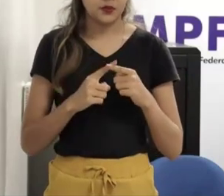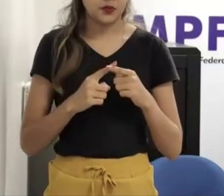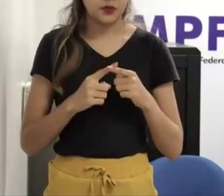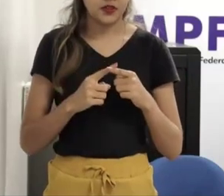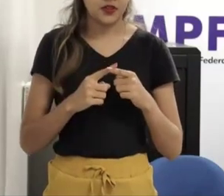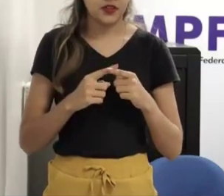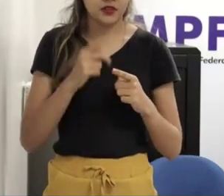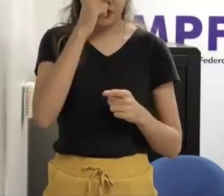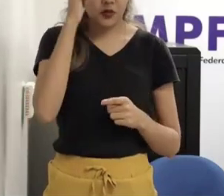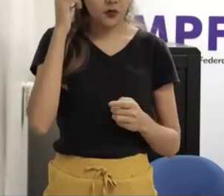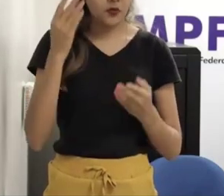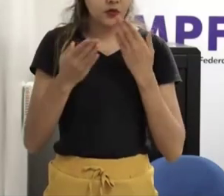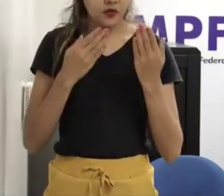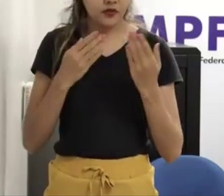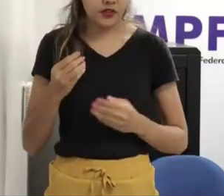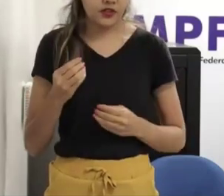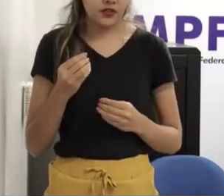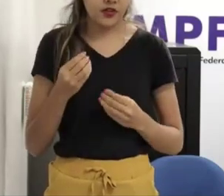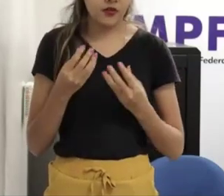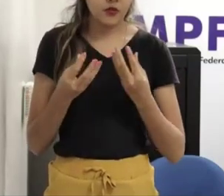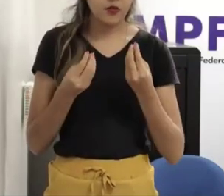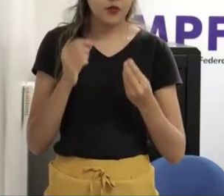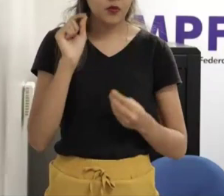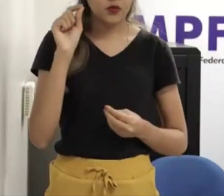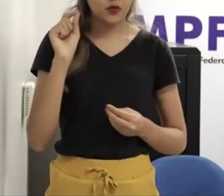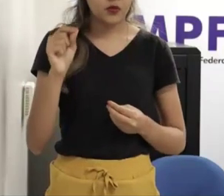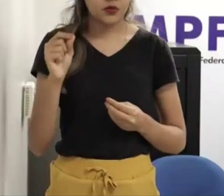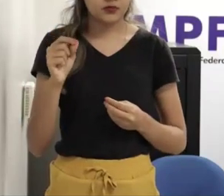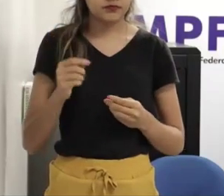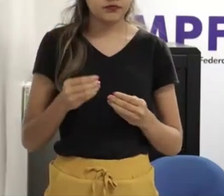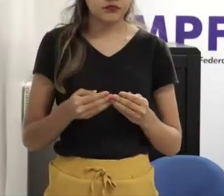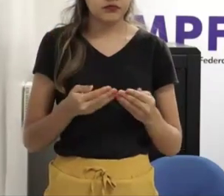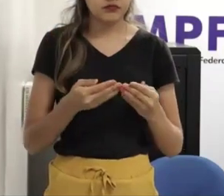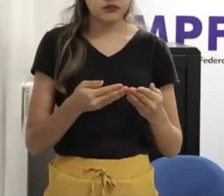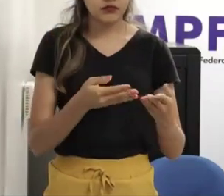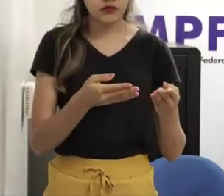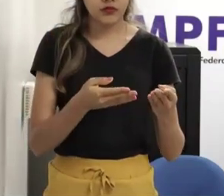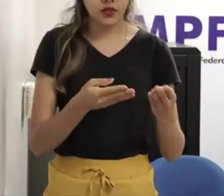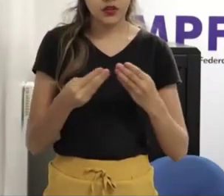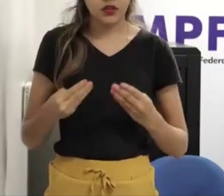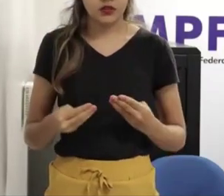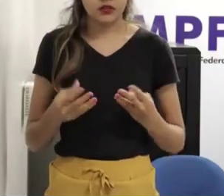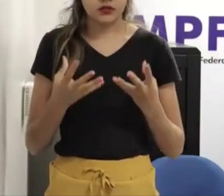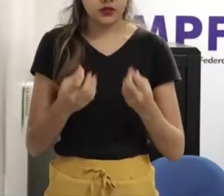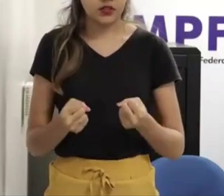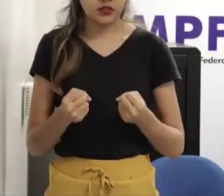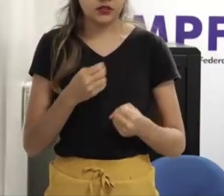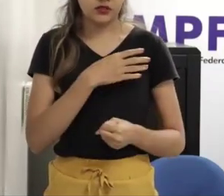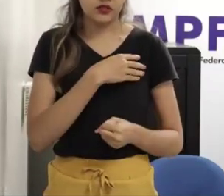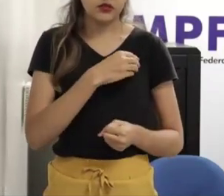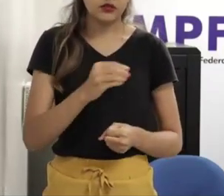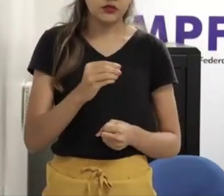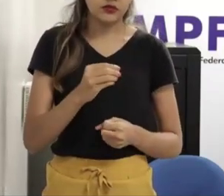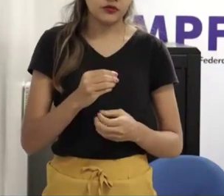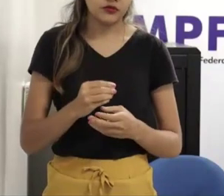casais gays e está uma discussão bem acalorada e eu fiquei pensando é engraçado porque nenhuma criança abandonada foi